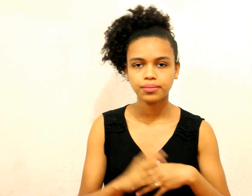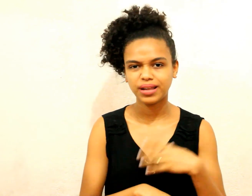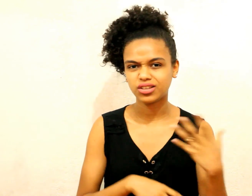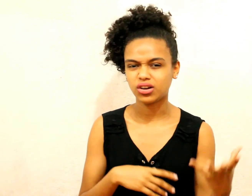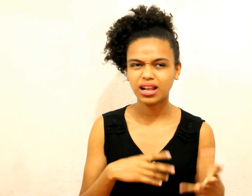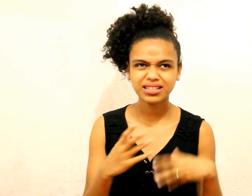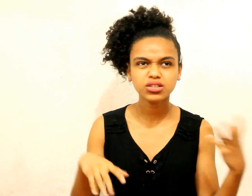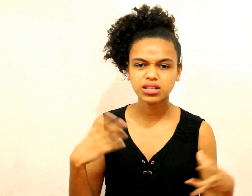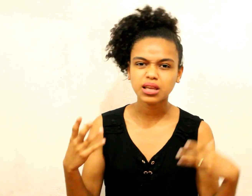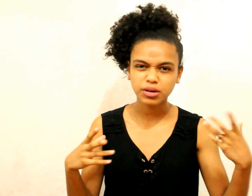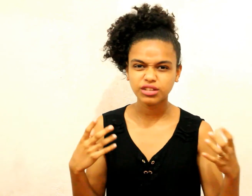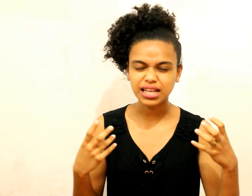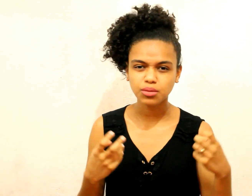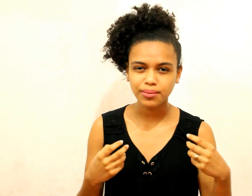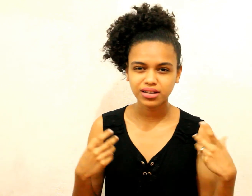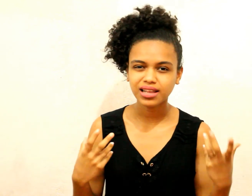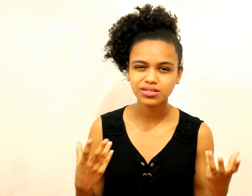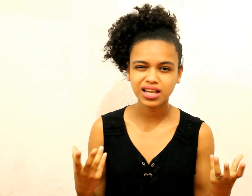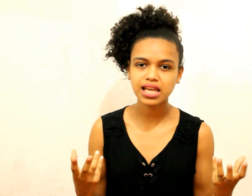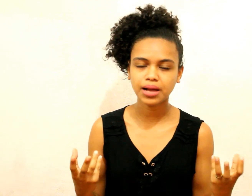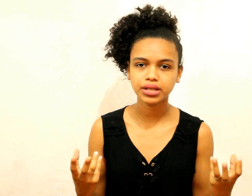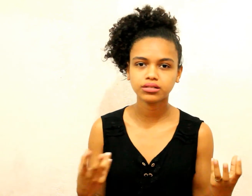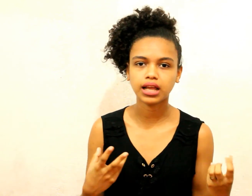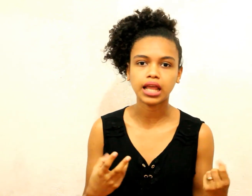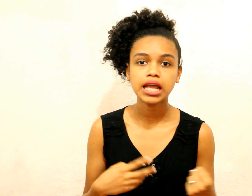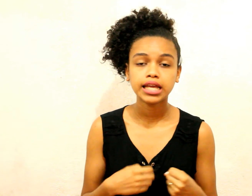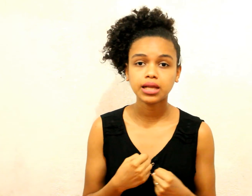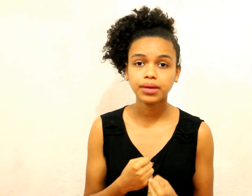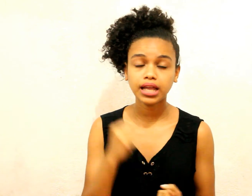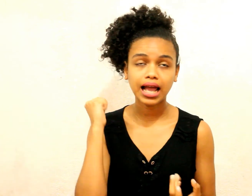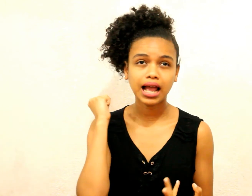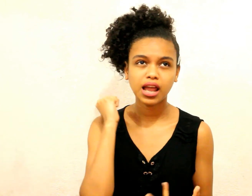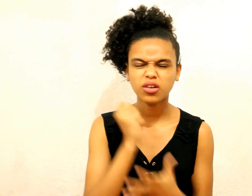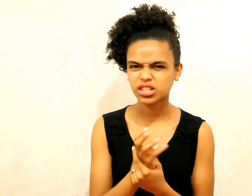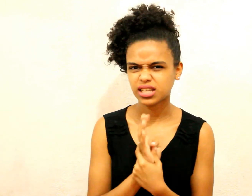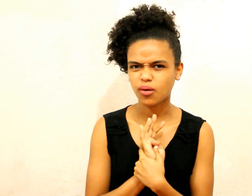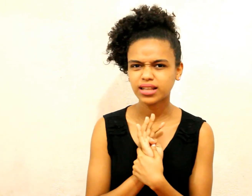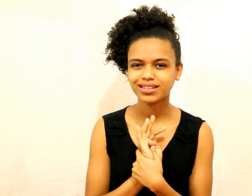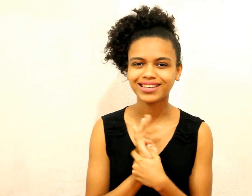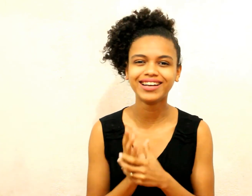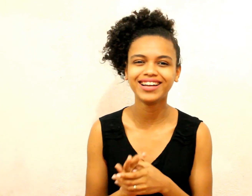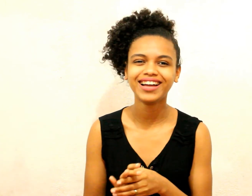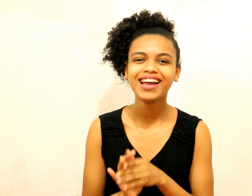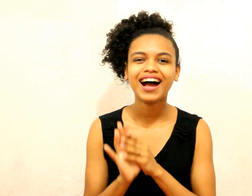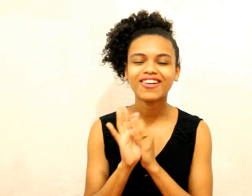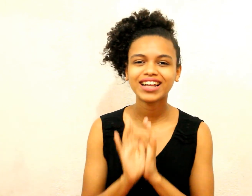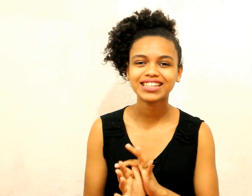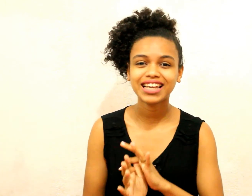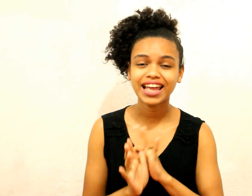Petró Essas coisas Que prejudicassem cabelo Que dá esse ressecamento negro E também Eu acho que essa é a quarta dica A quarta dica É em